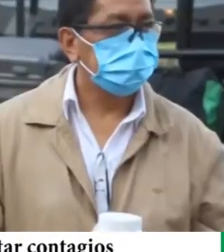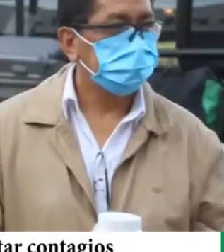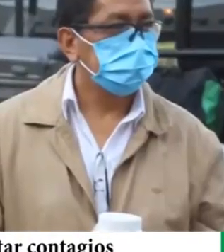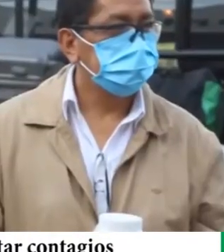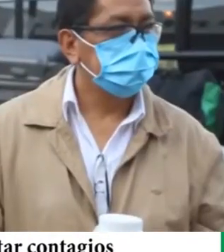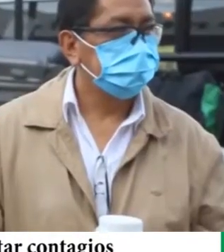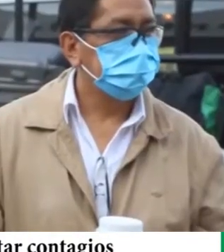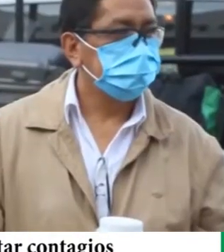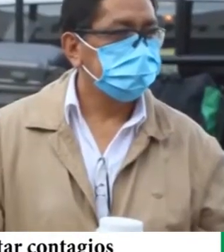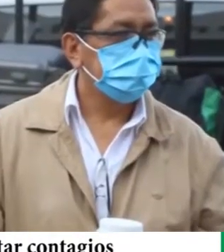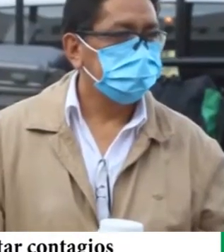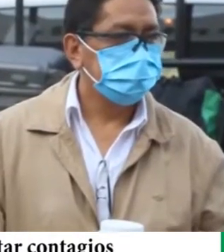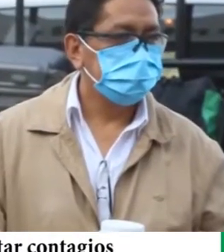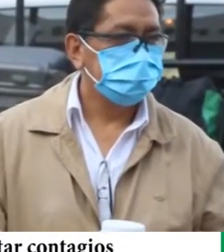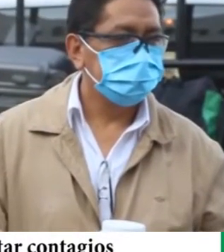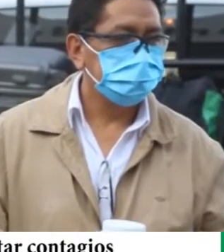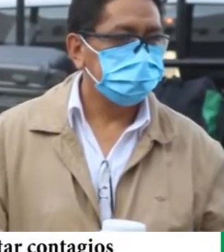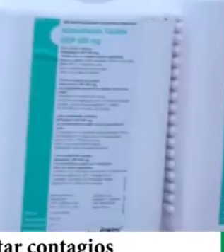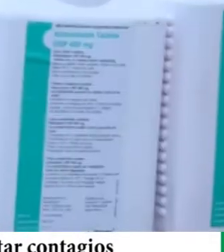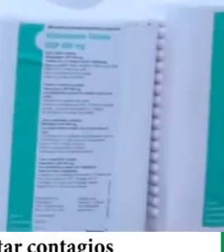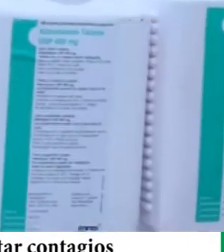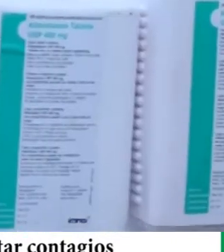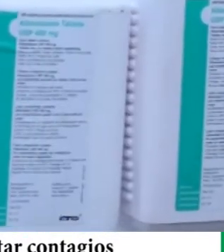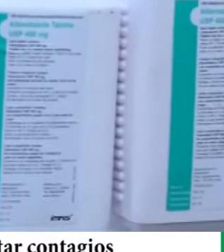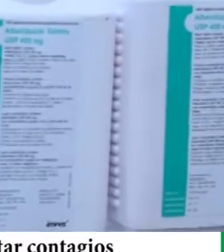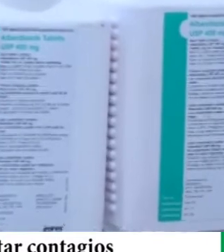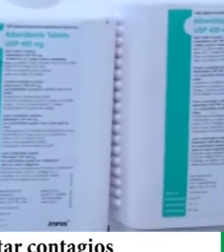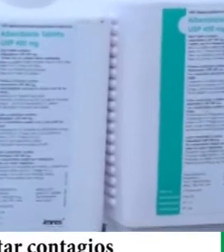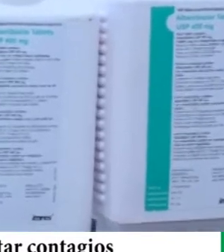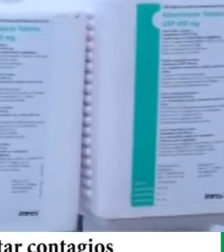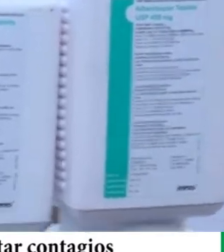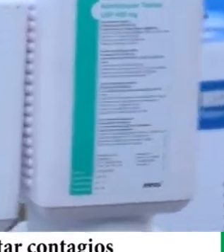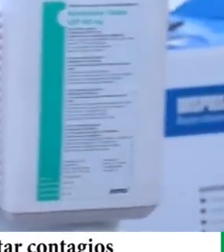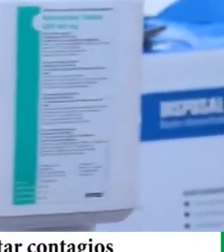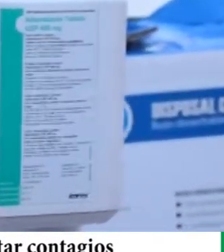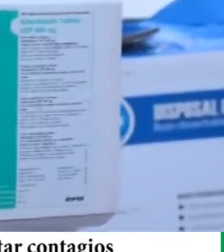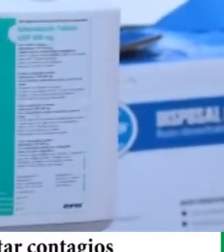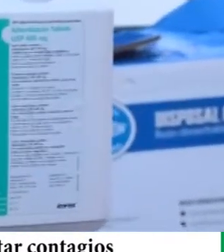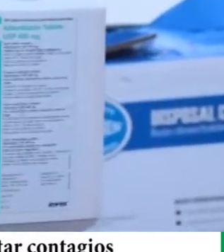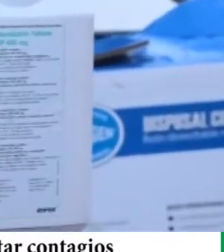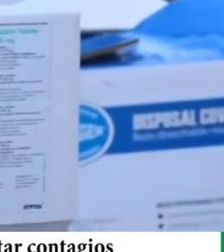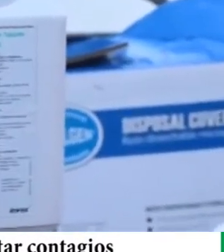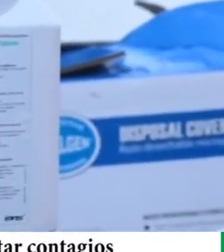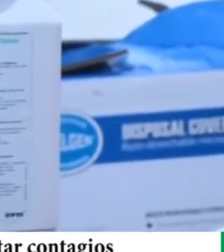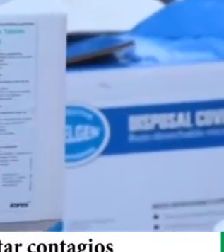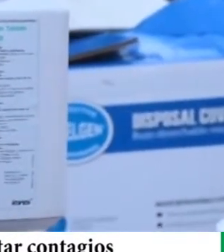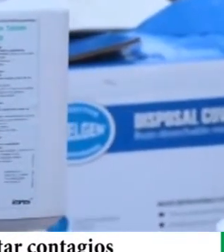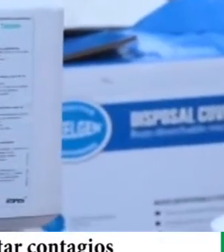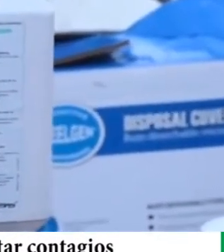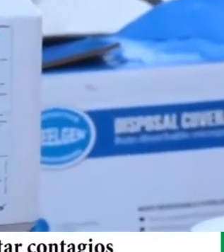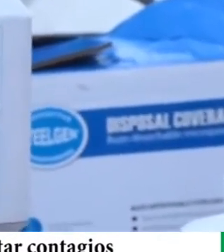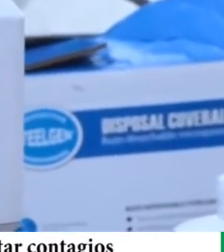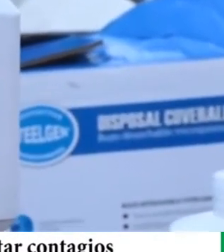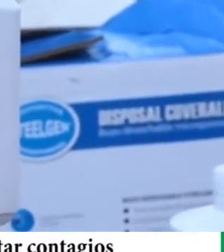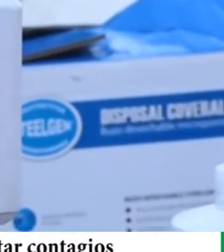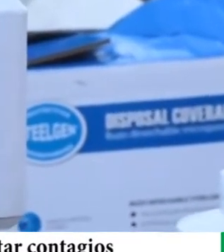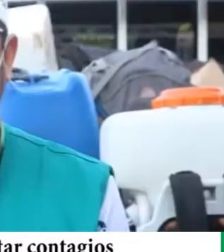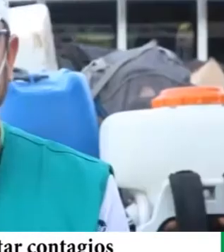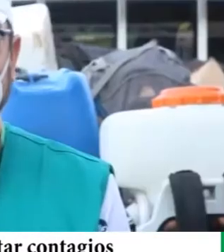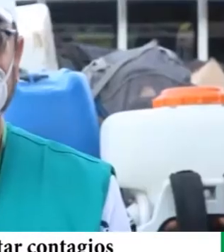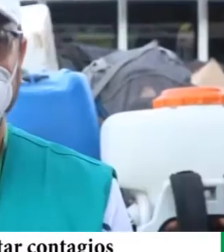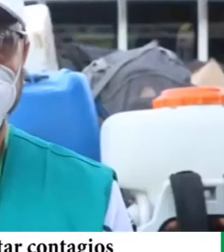CEDES que va a estar con médicos atendiendo como lo decían nuestras autoridades en esta